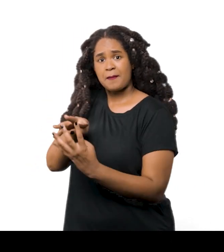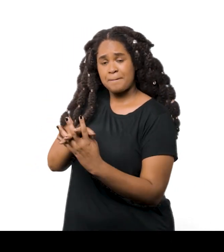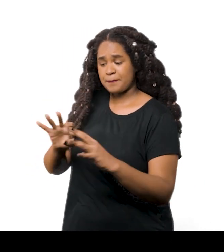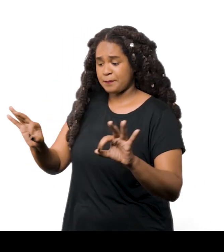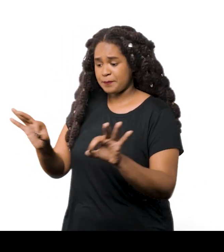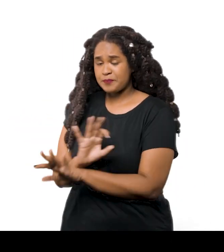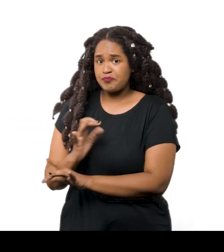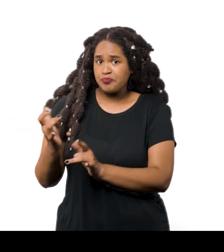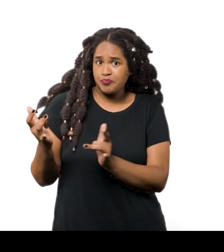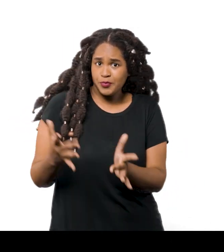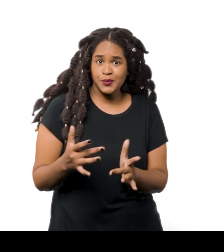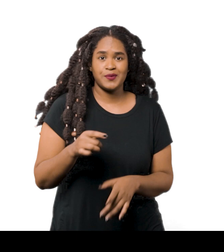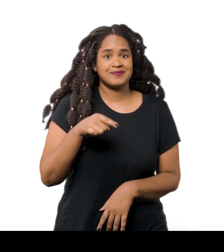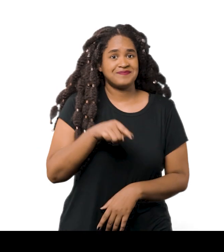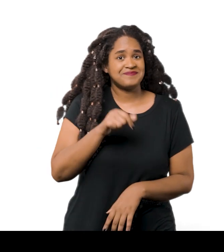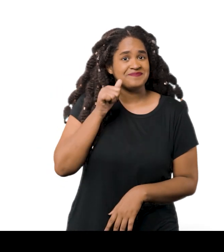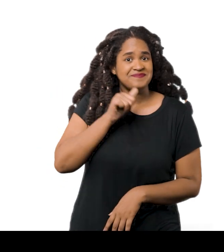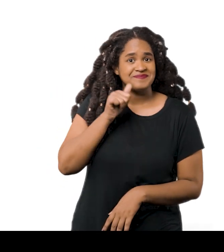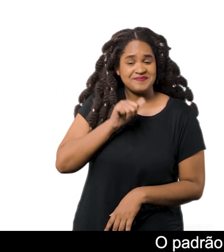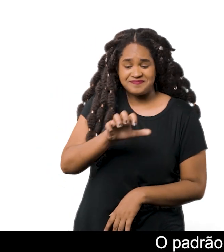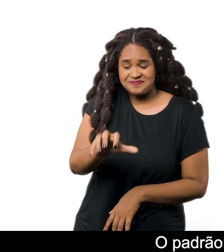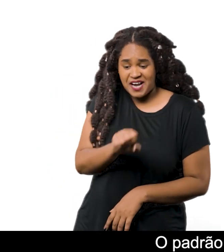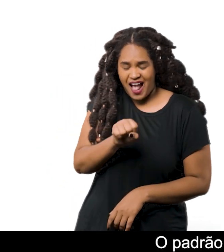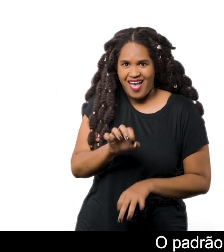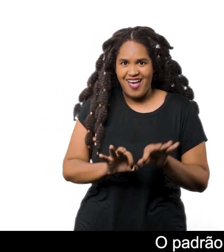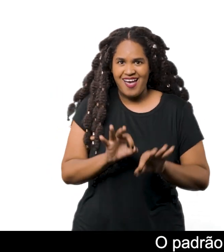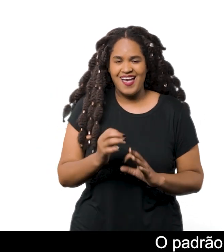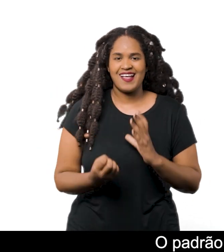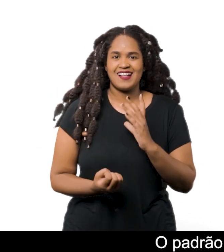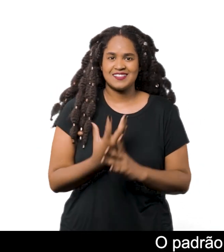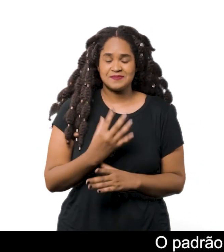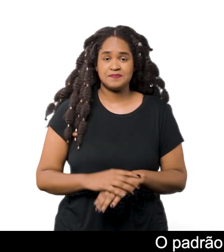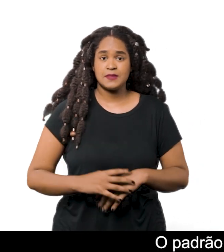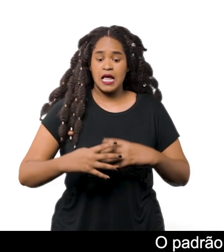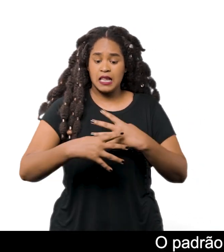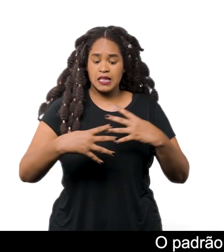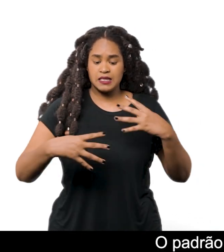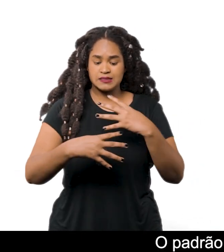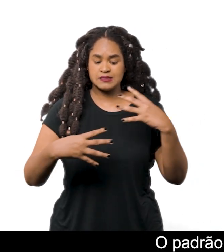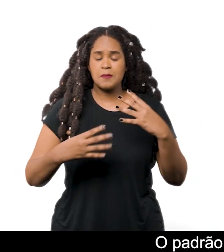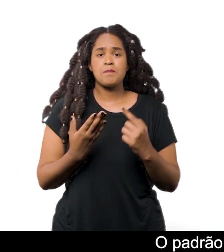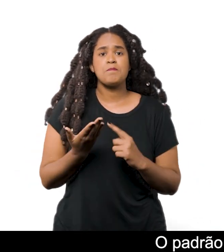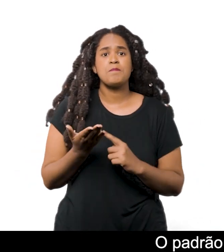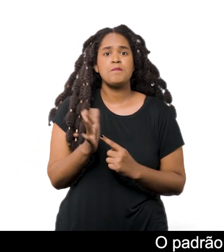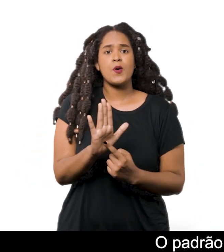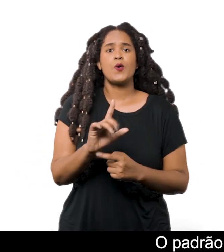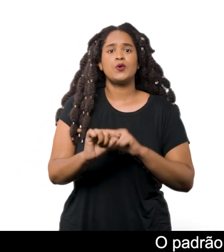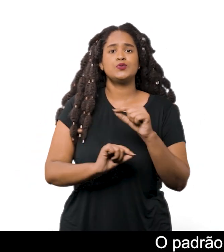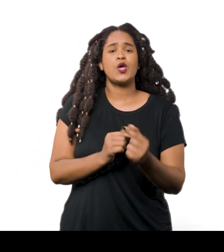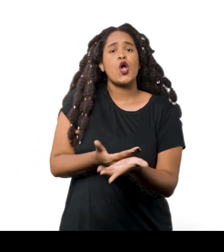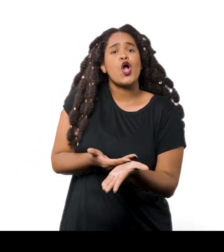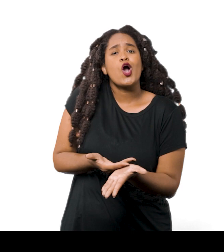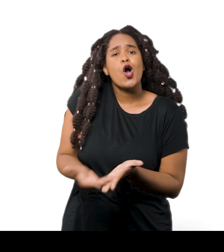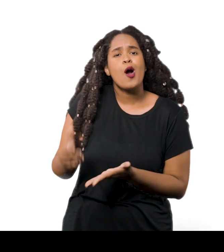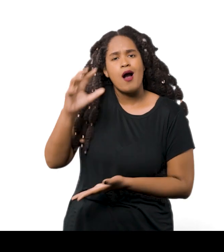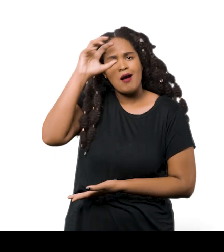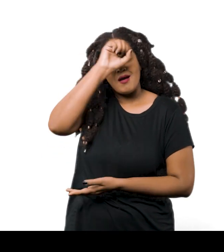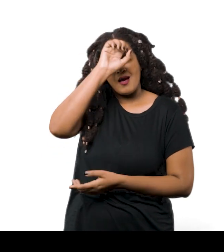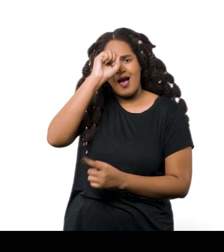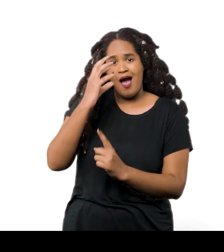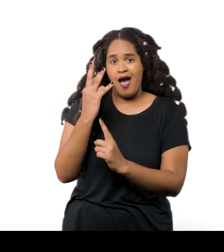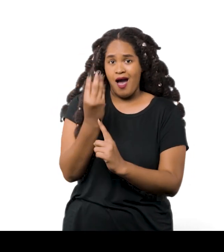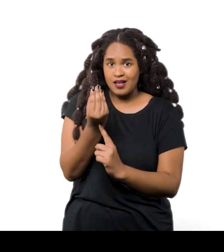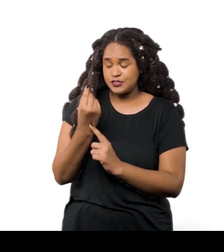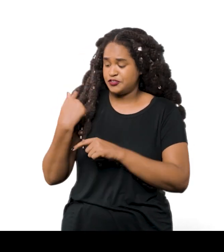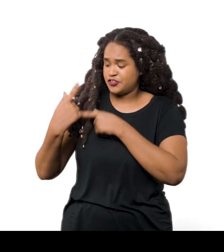mãe, também tecelã O padrão listrado representa o início do aprendizado desta arte que é transmitida